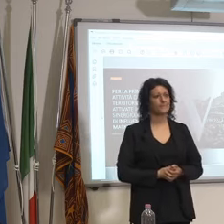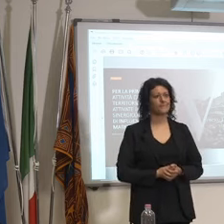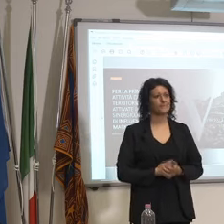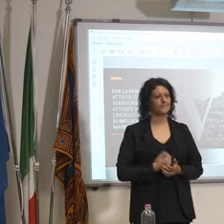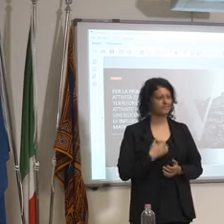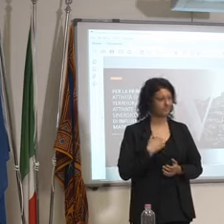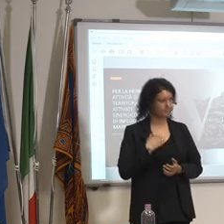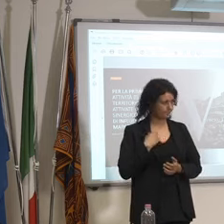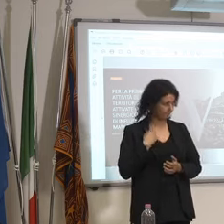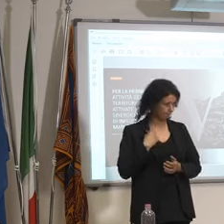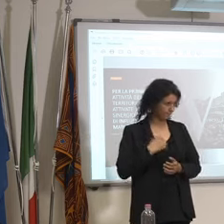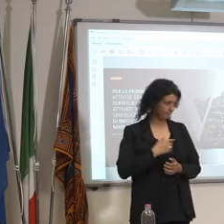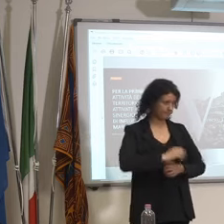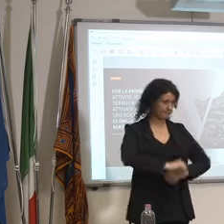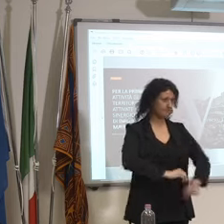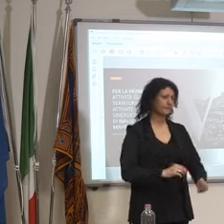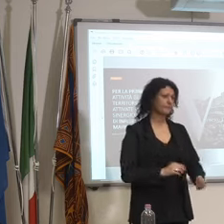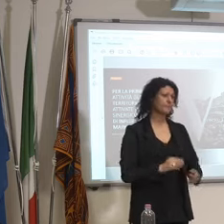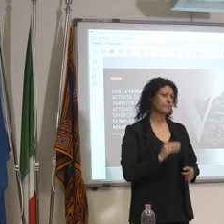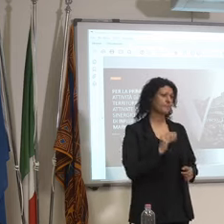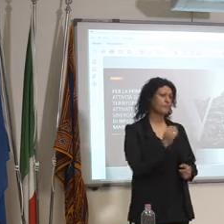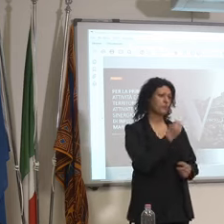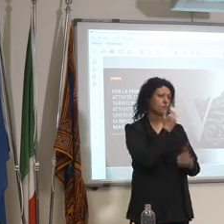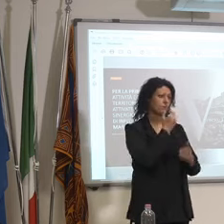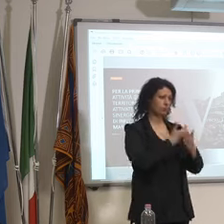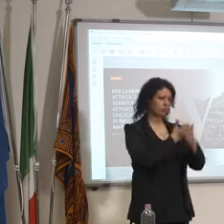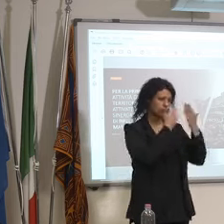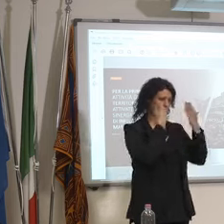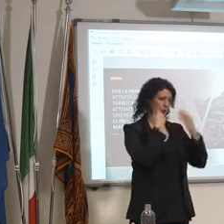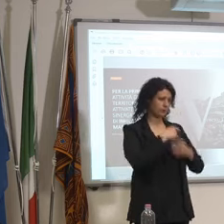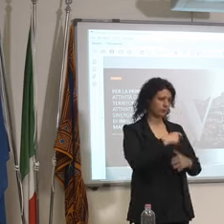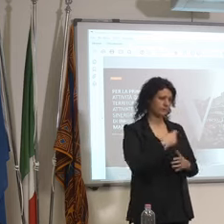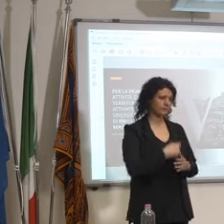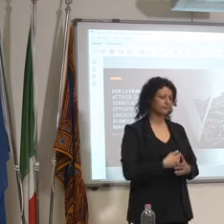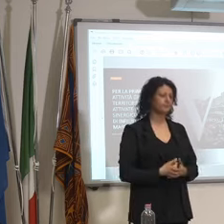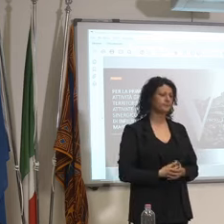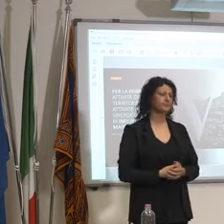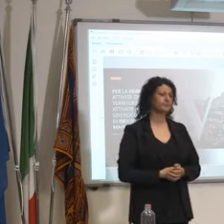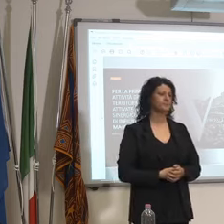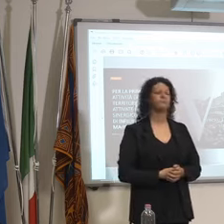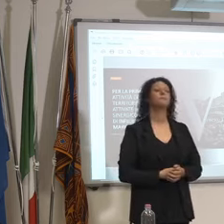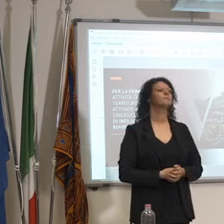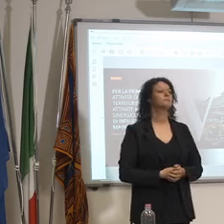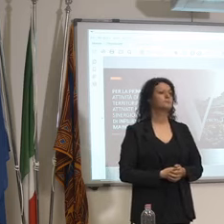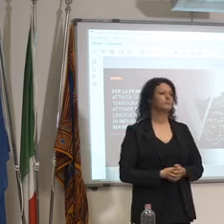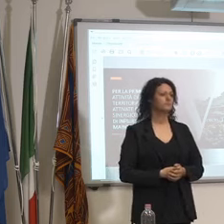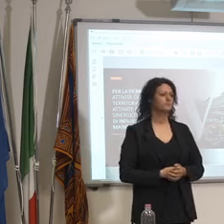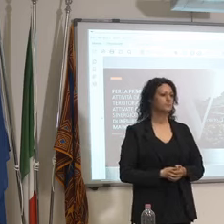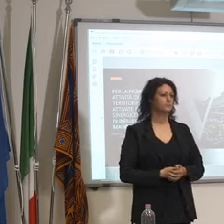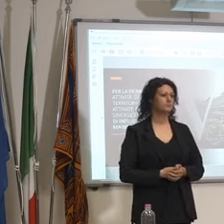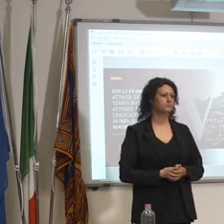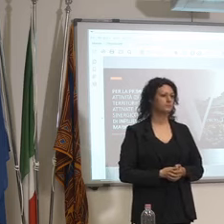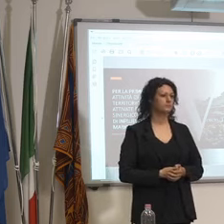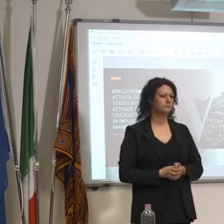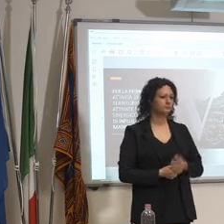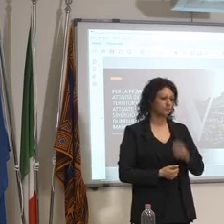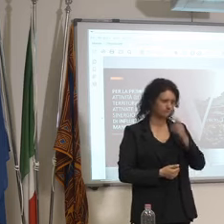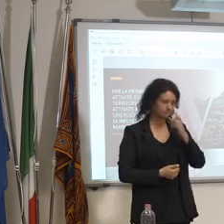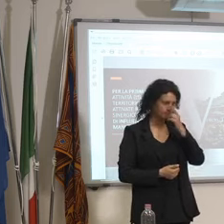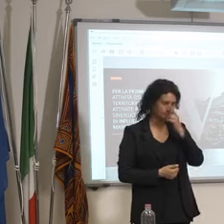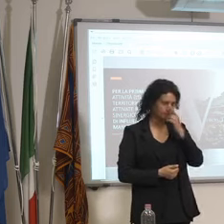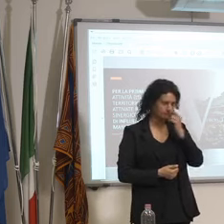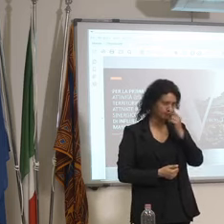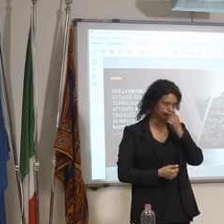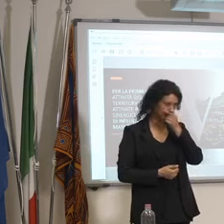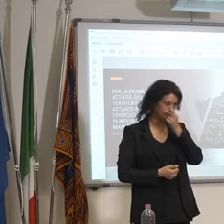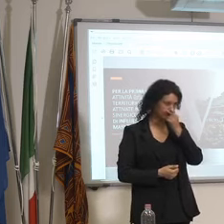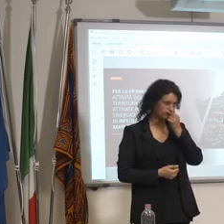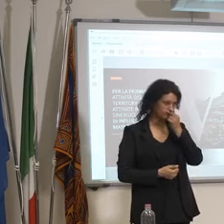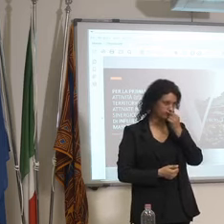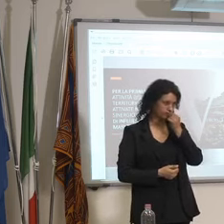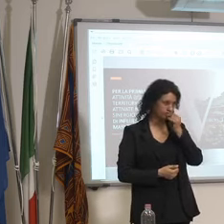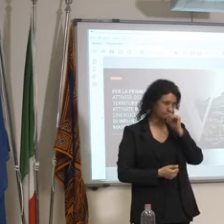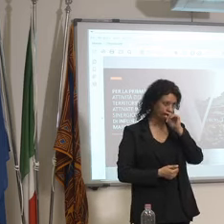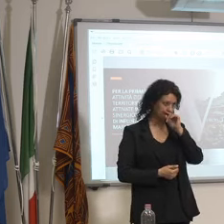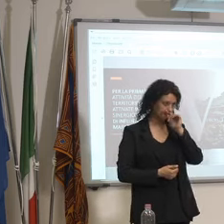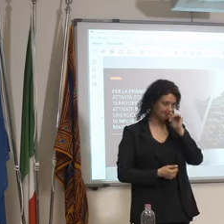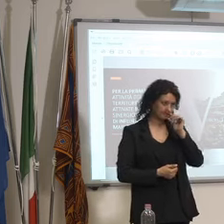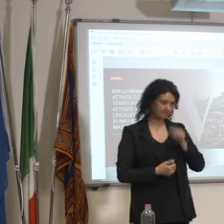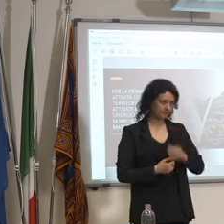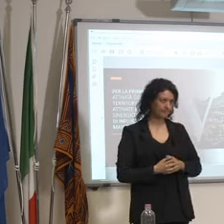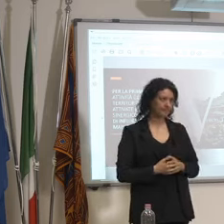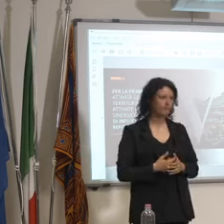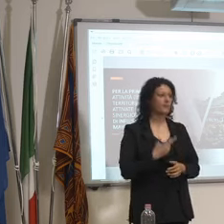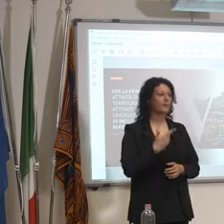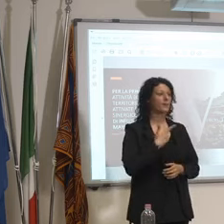buongiorno buongiorno presidente prego invece io intorno a questi argomenti le porto invece un messaggio